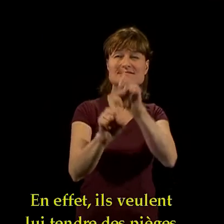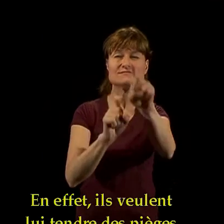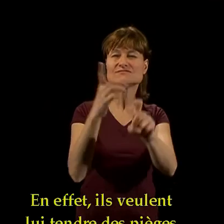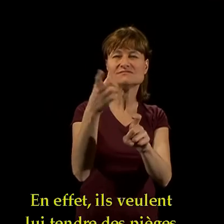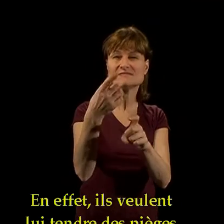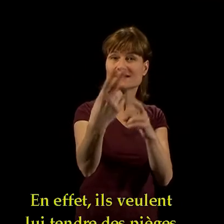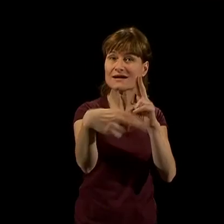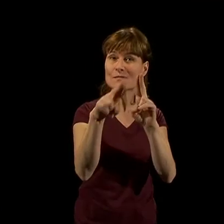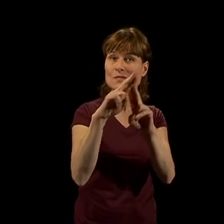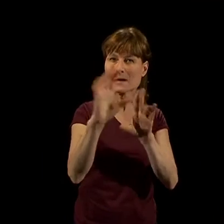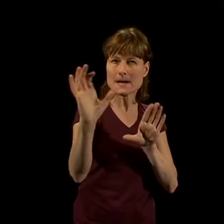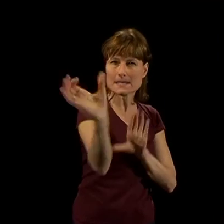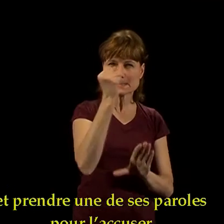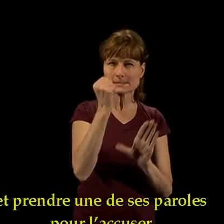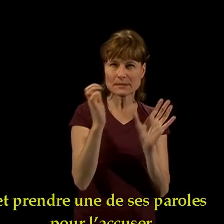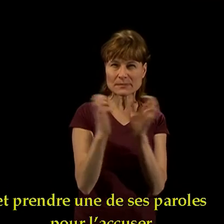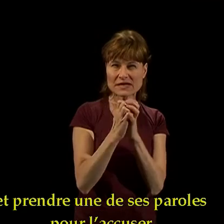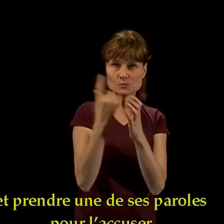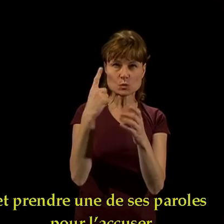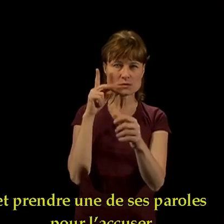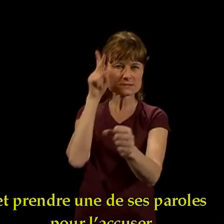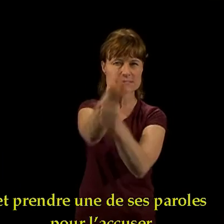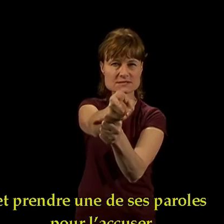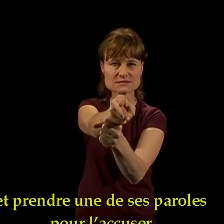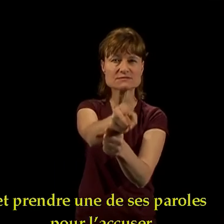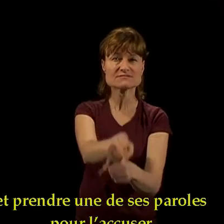effet, ils veulent lui tendre des pièges et prendre une de ses paroles pour l'accuser. pour'accuser. pour l'accuser. Merci.